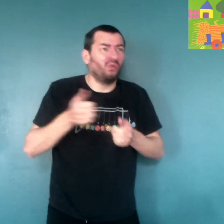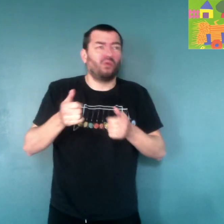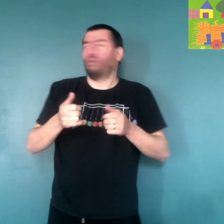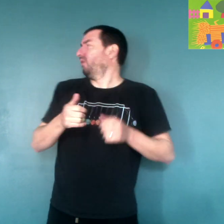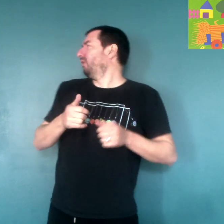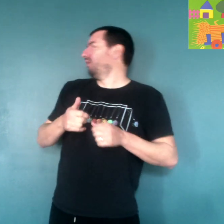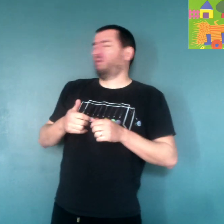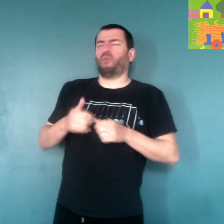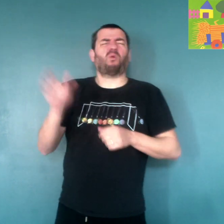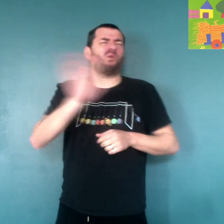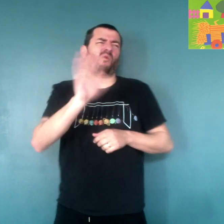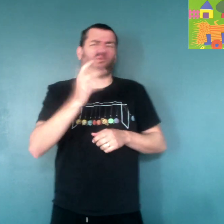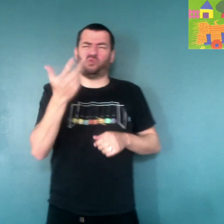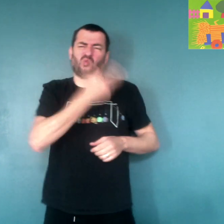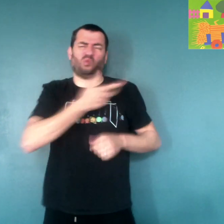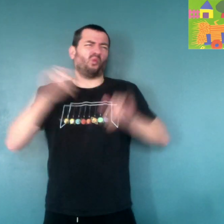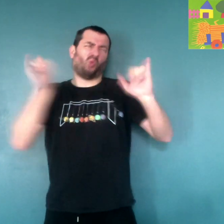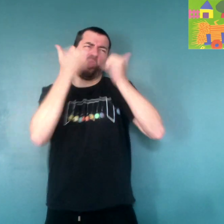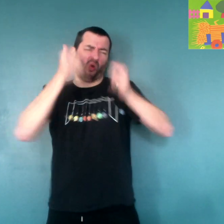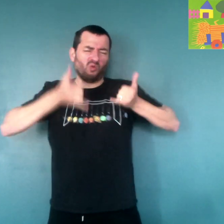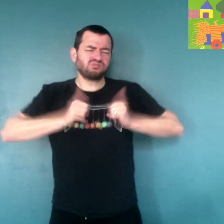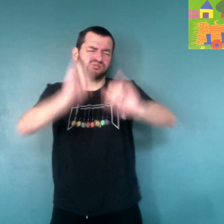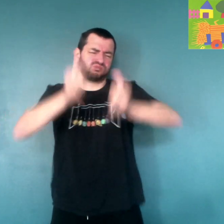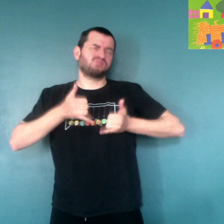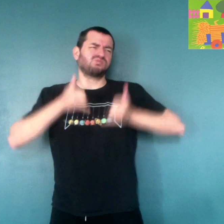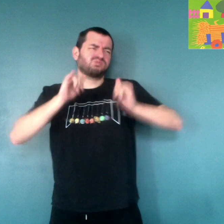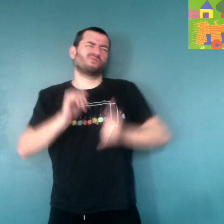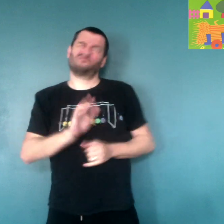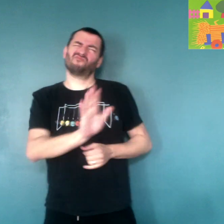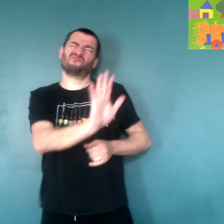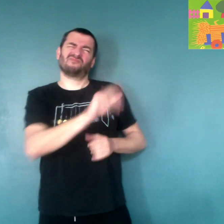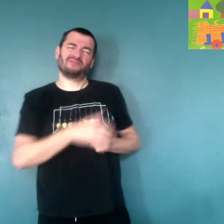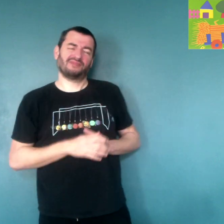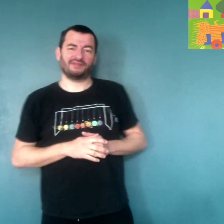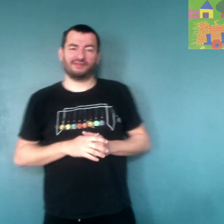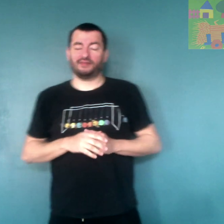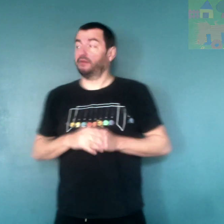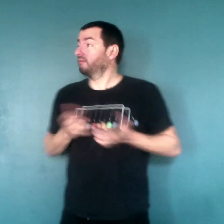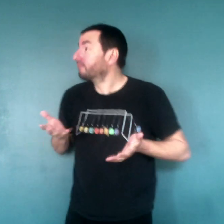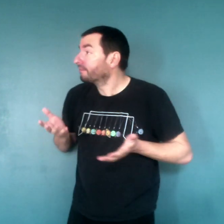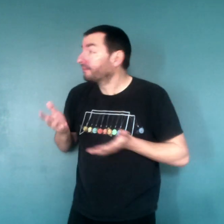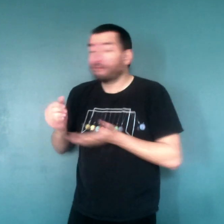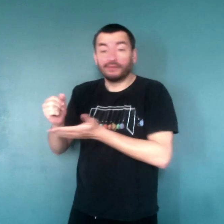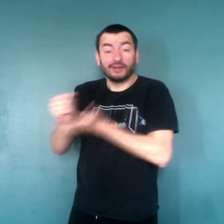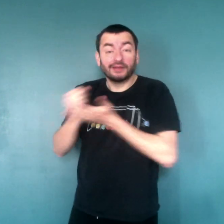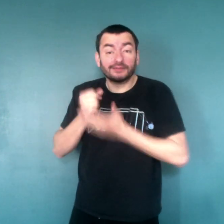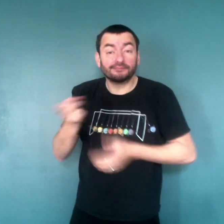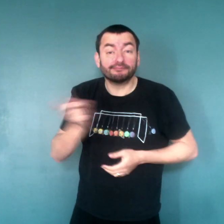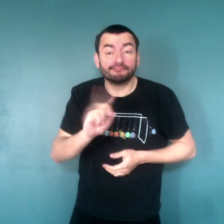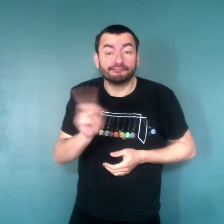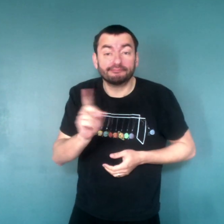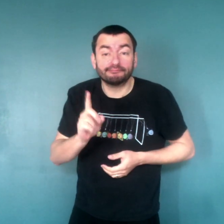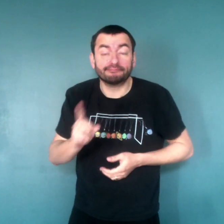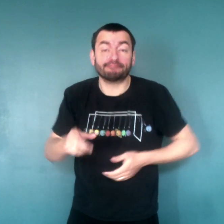? Oh non, non, on est en train de jouer à la balançoire. Non, non. Bon, tant pis.